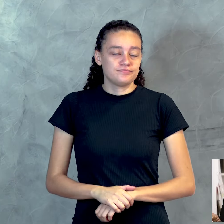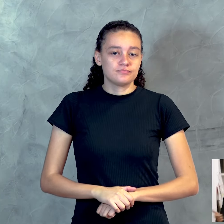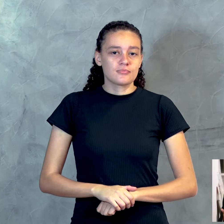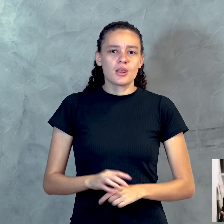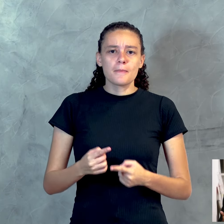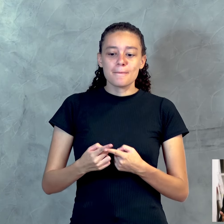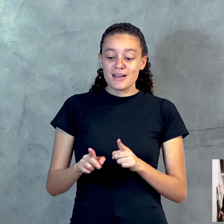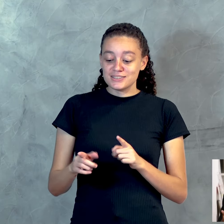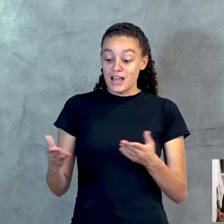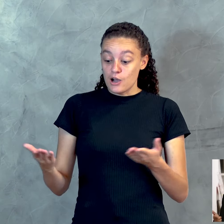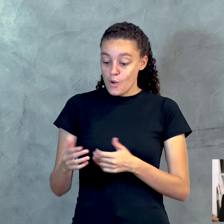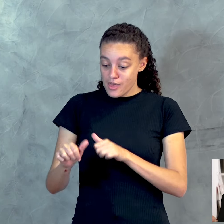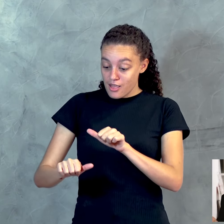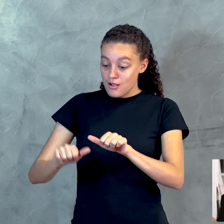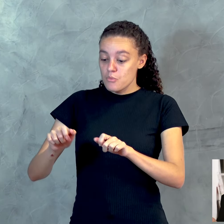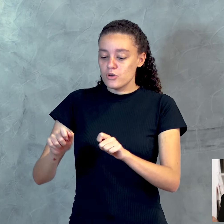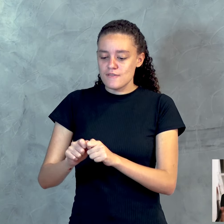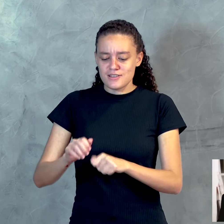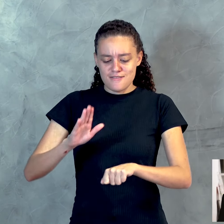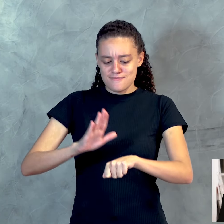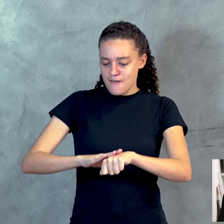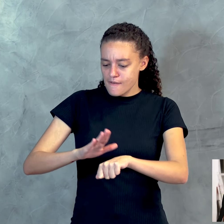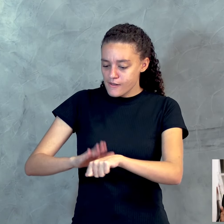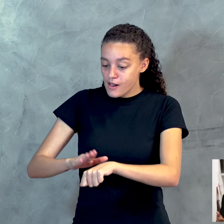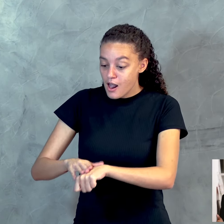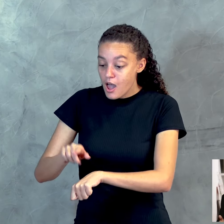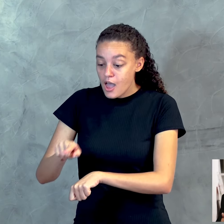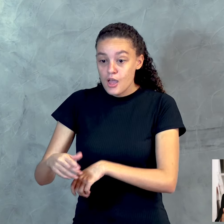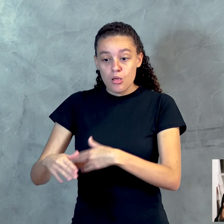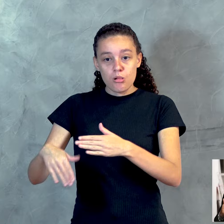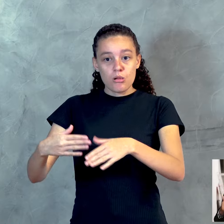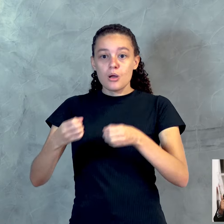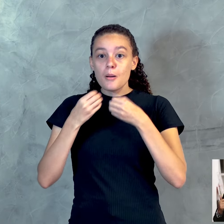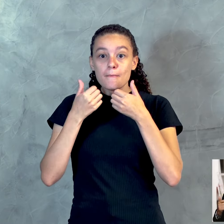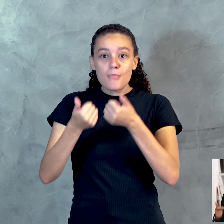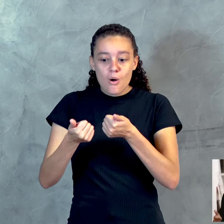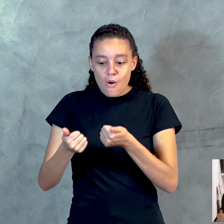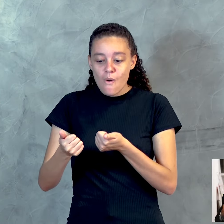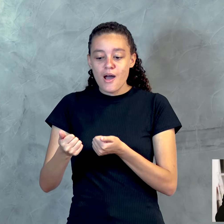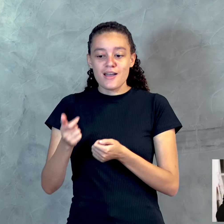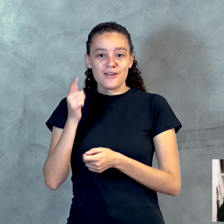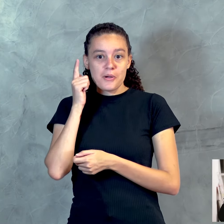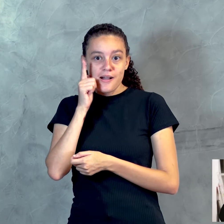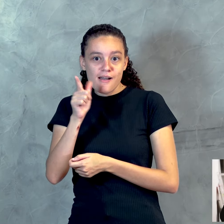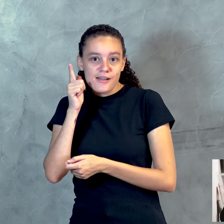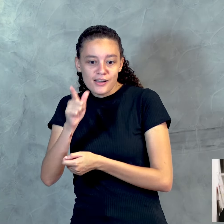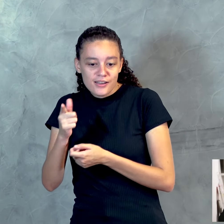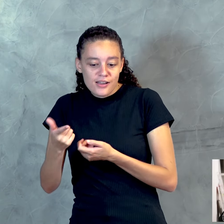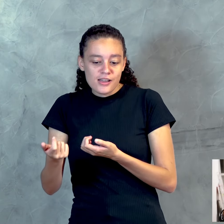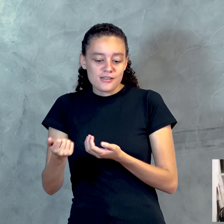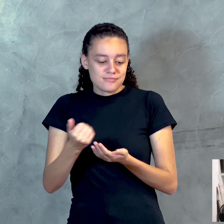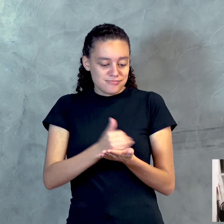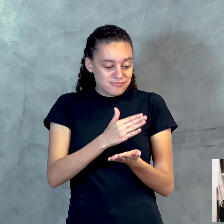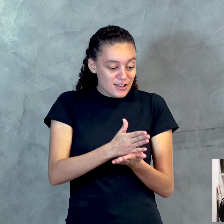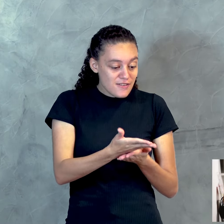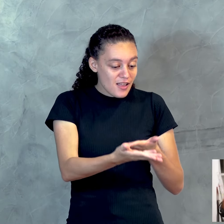Antes, trabalhe fazendo com as mãos o que é bom para que tenha o que repartir com o que tiver necessidade. Aquele que